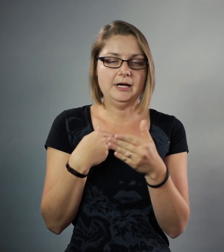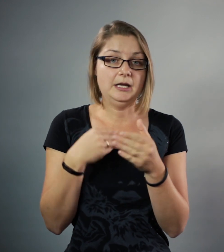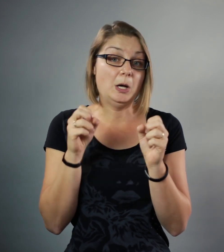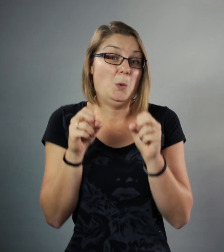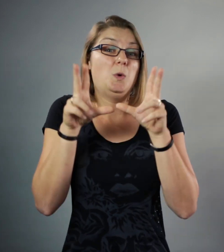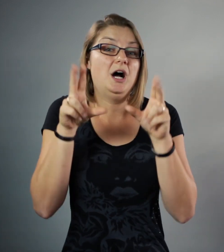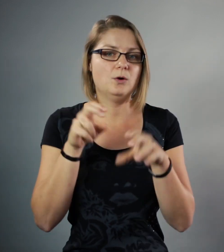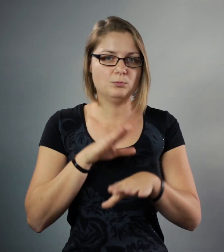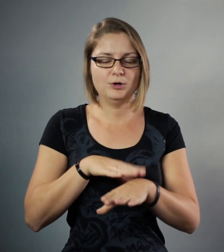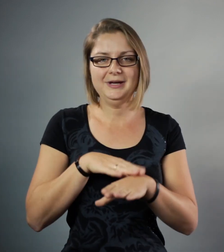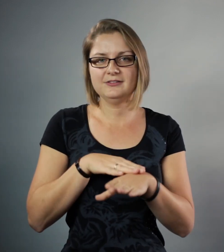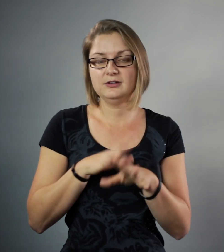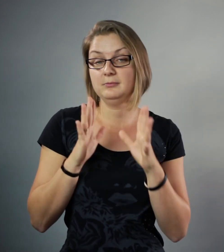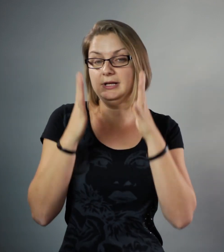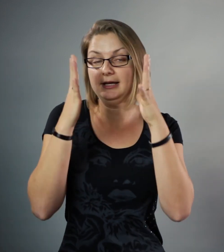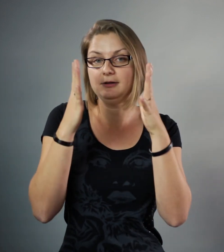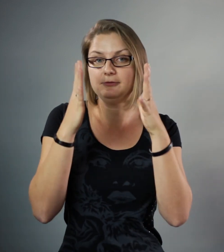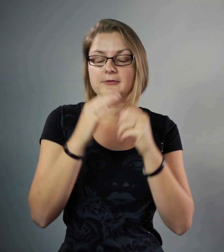mijn wauw-momenten beleef.